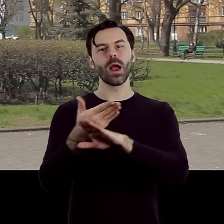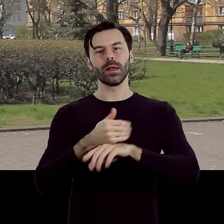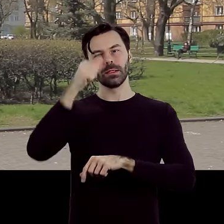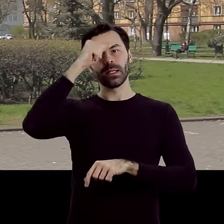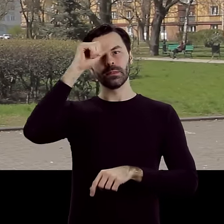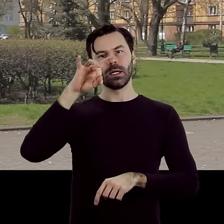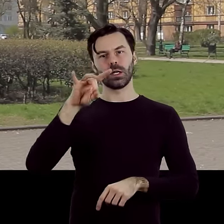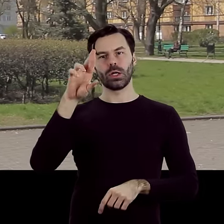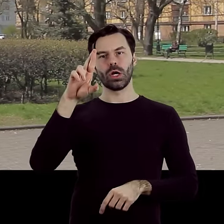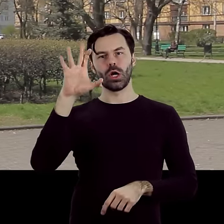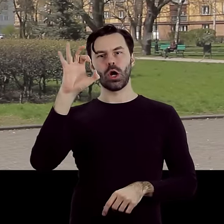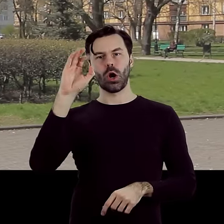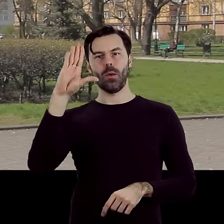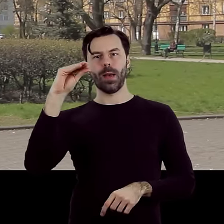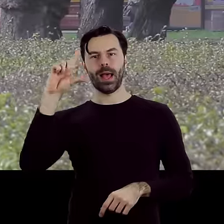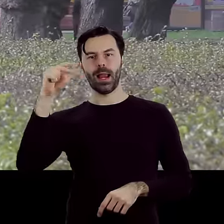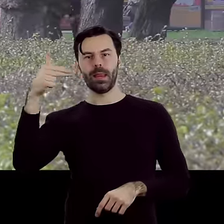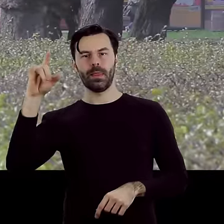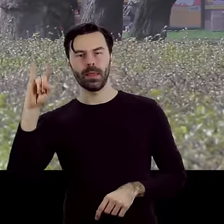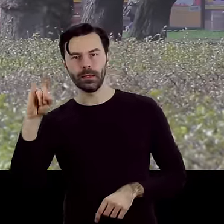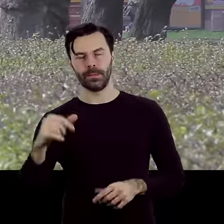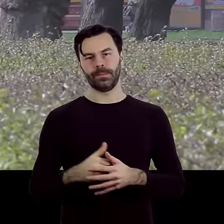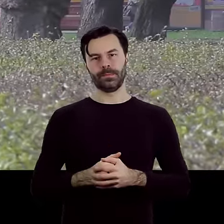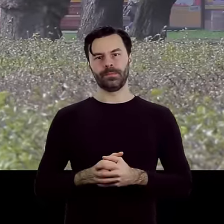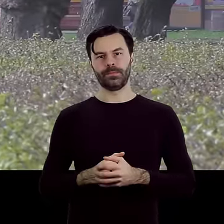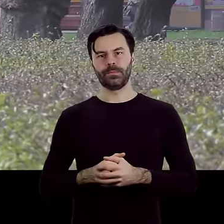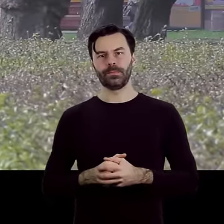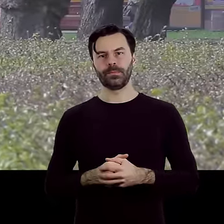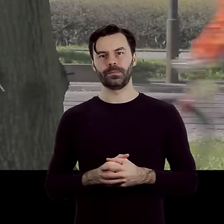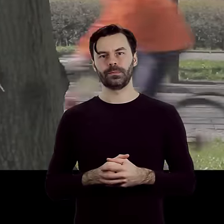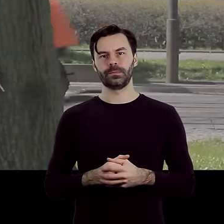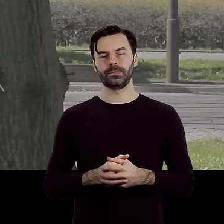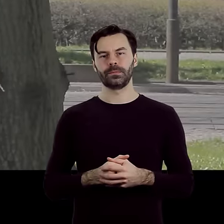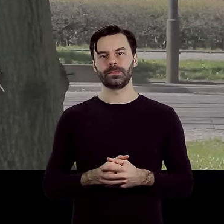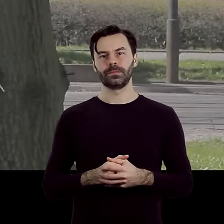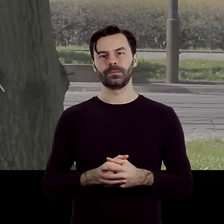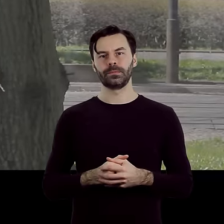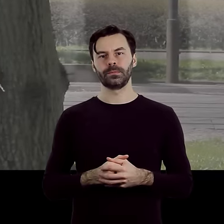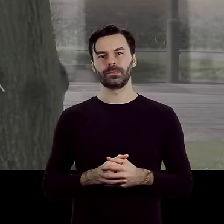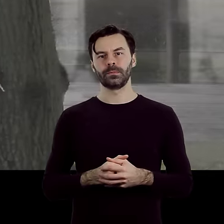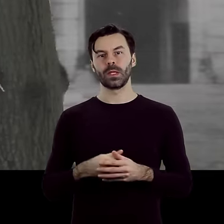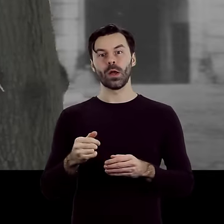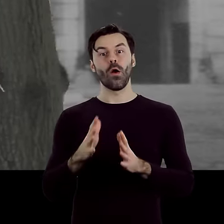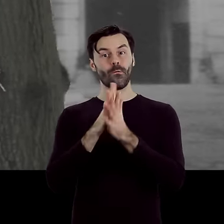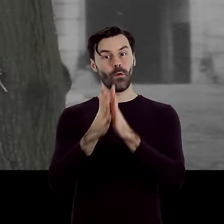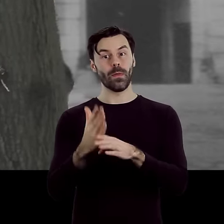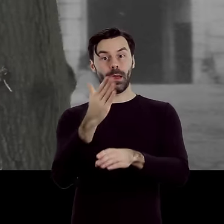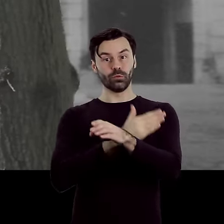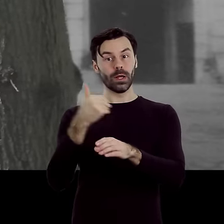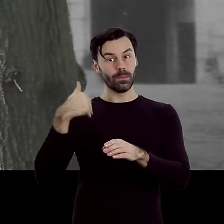początku Łodzi Przemysłowej napędzany kołem wodnym folusz sukienniczy. Przed wojną stała tu kamienica pod numerem